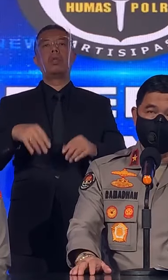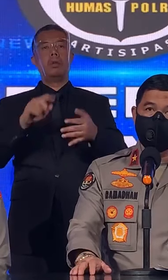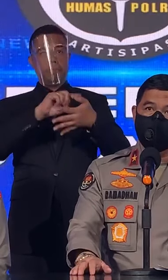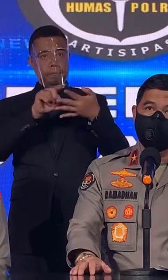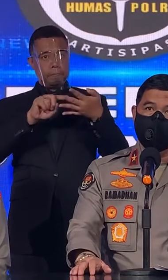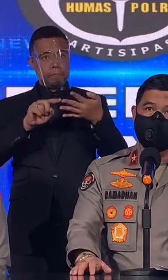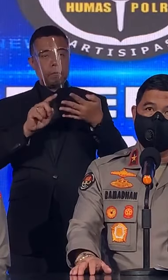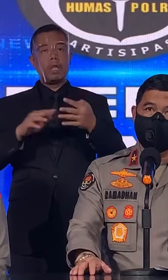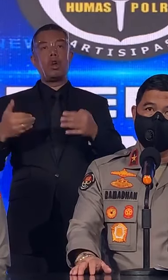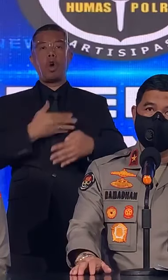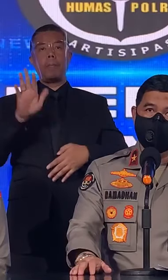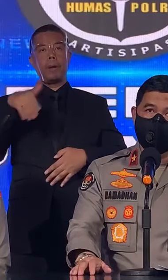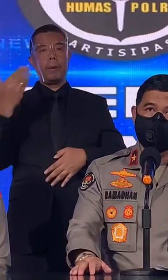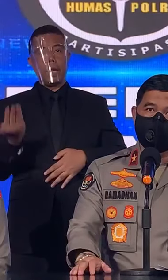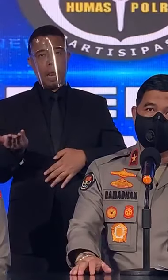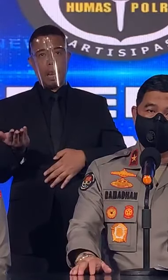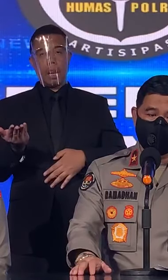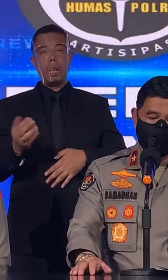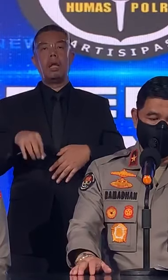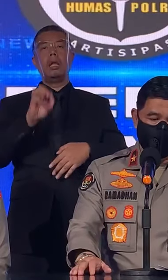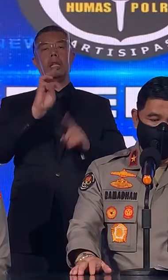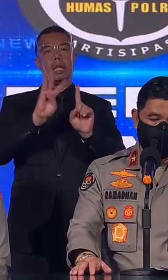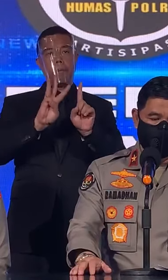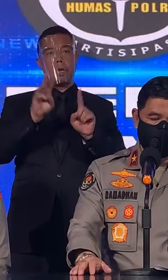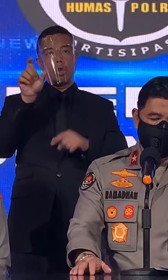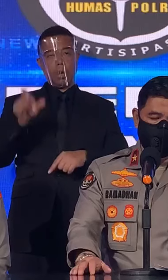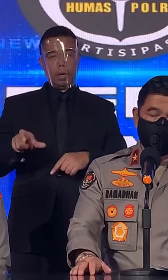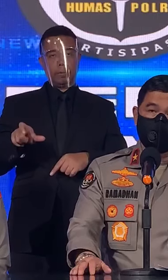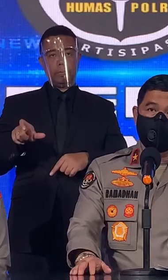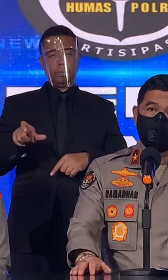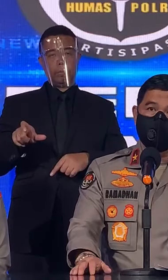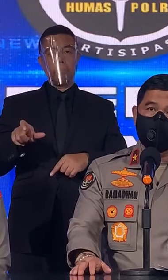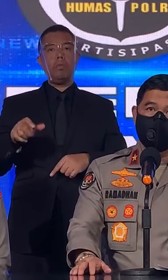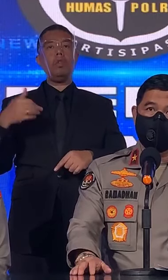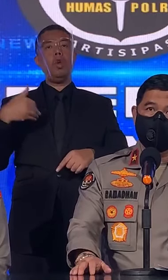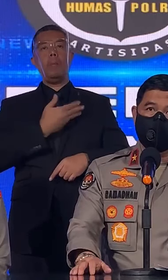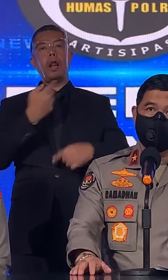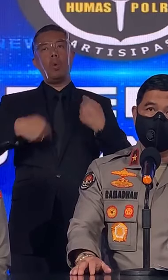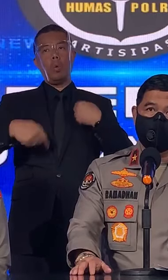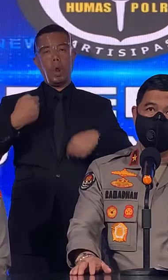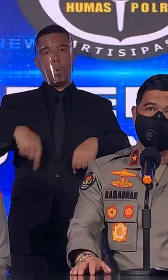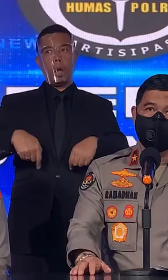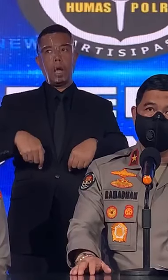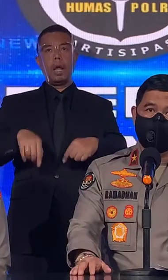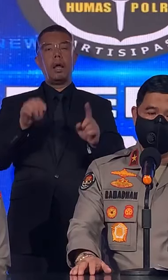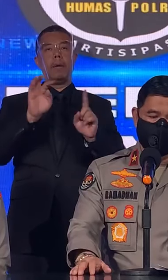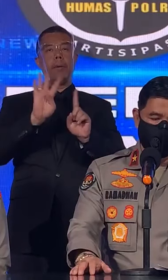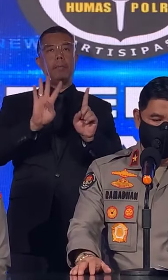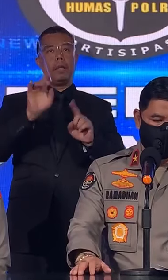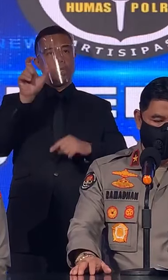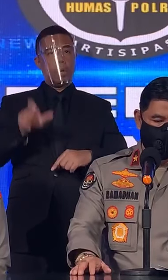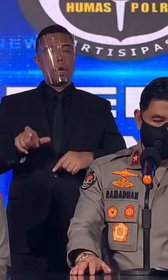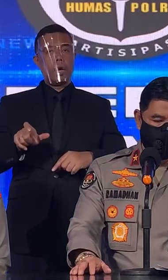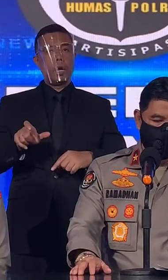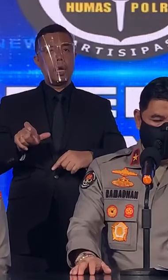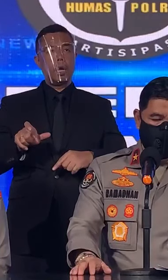rincian korban meninggal dunia 13 orang, korban luka berat 14 orang,